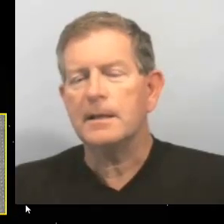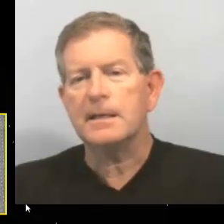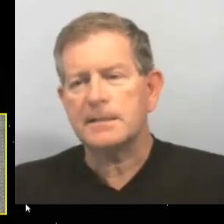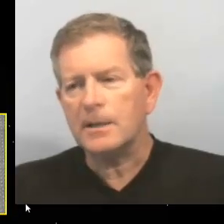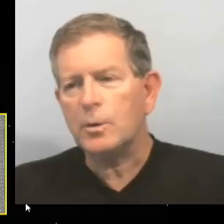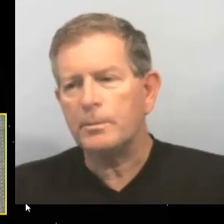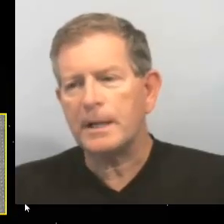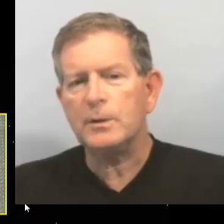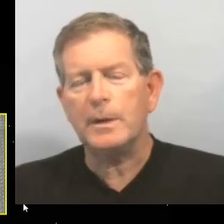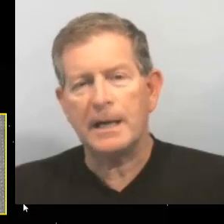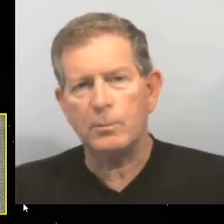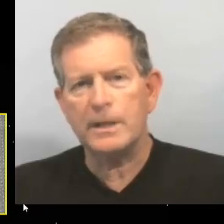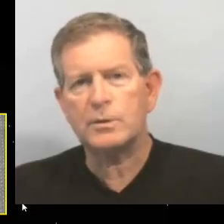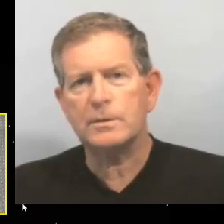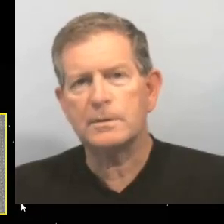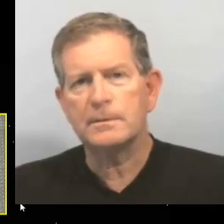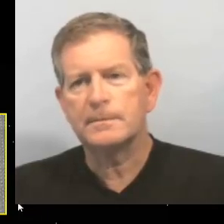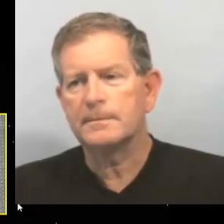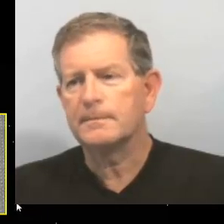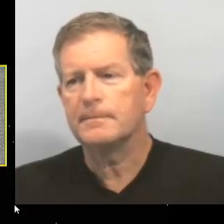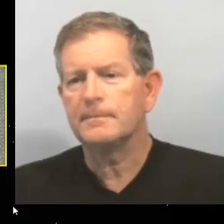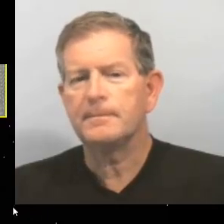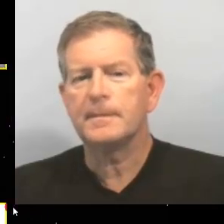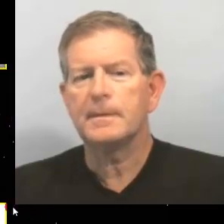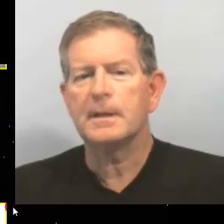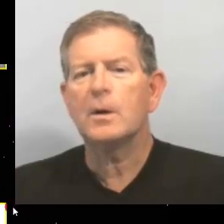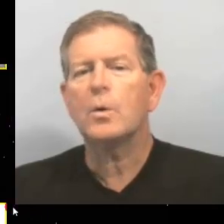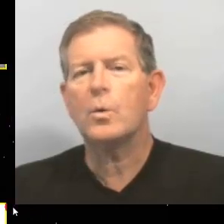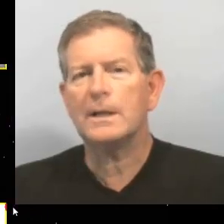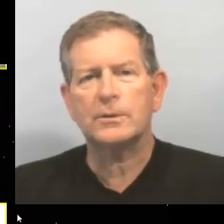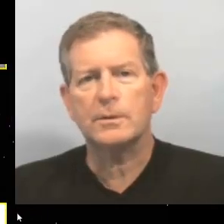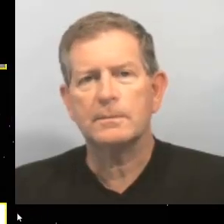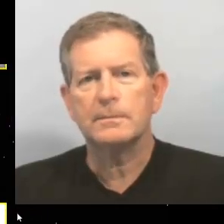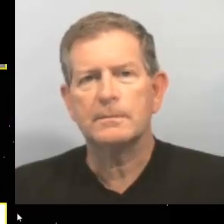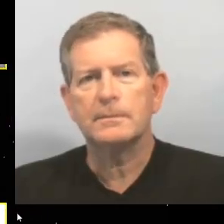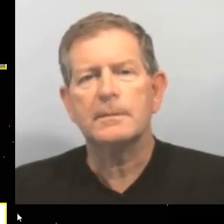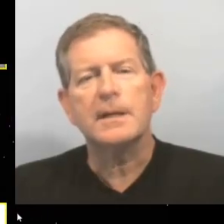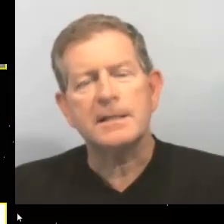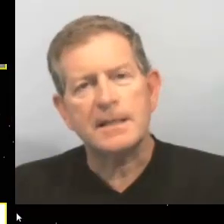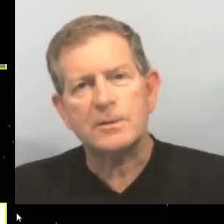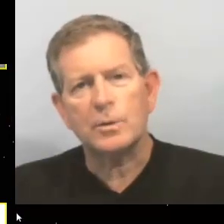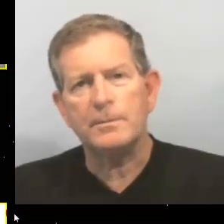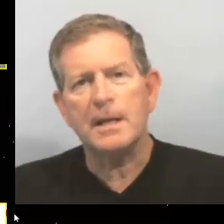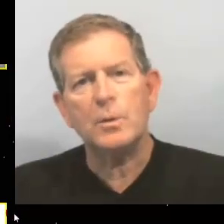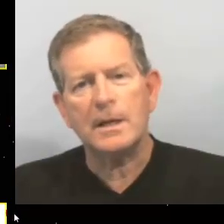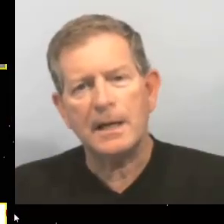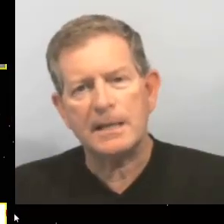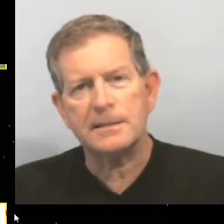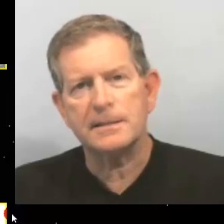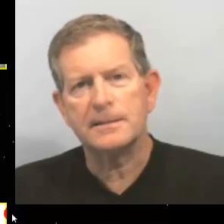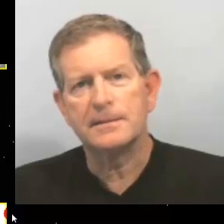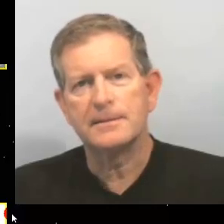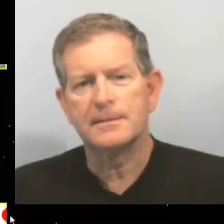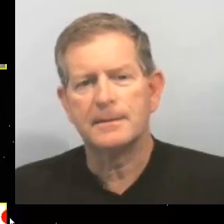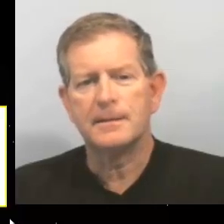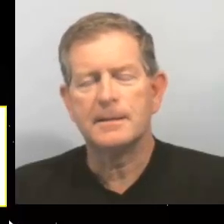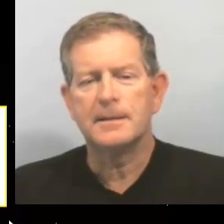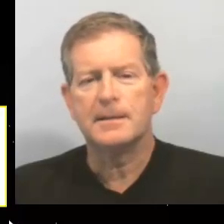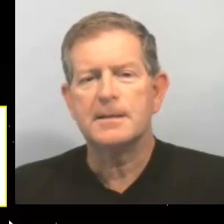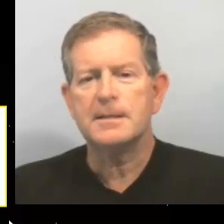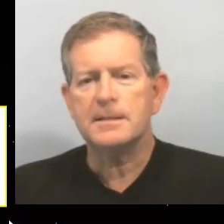¿Están comprando el almuerzo? 4. ¿Estás durmiendo en clase?